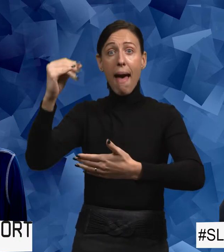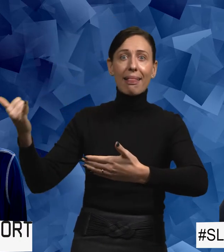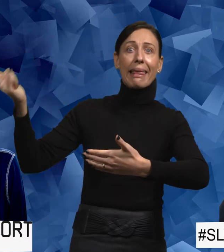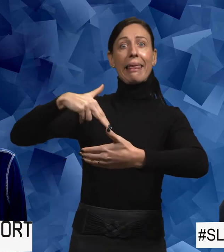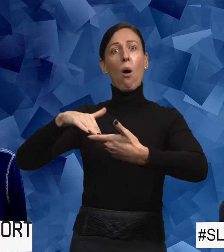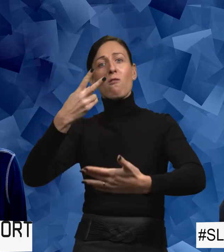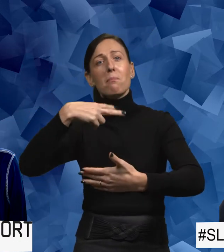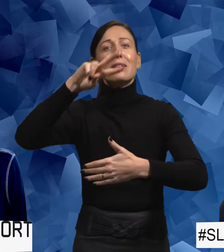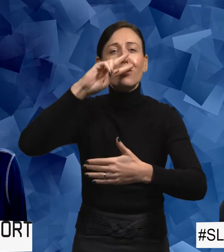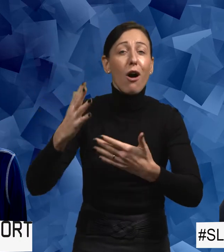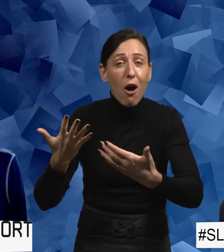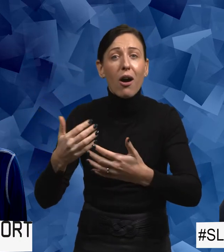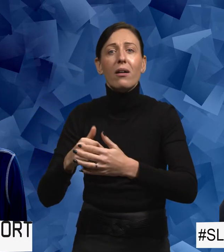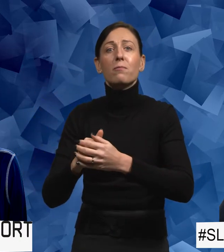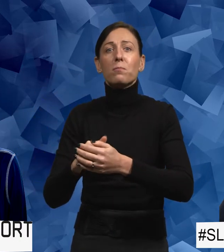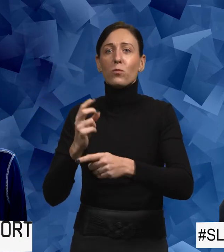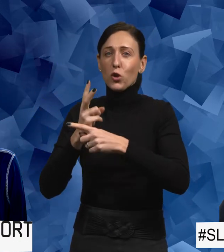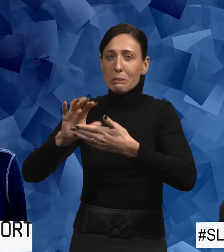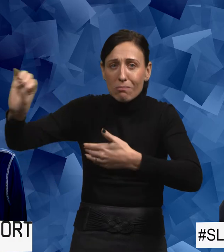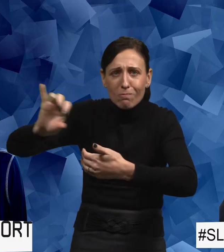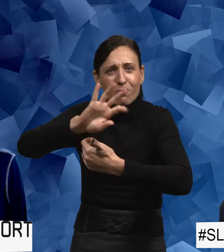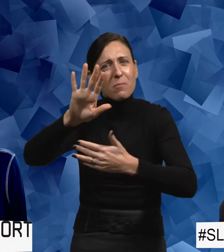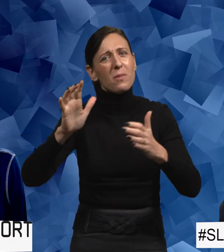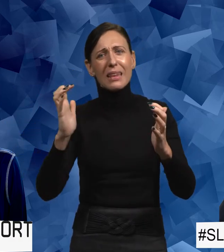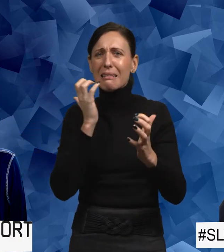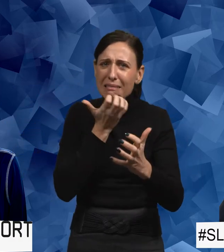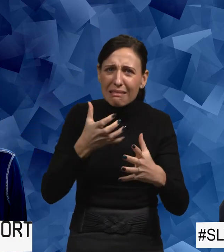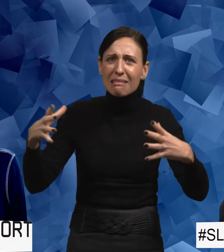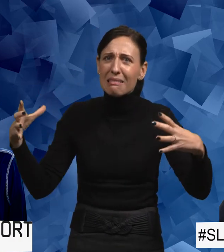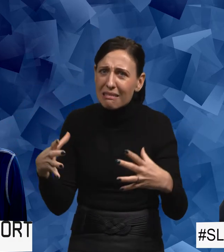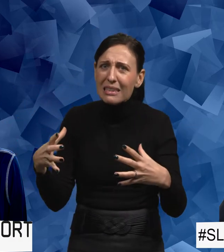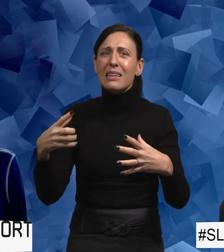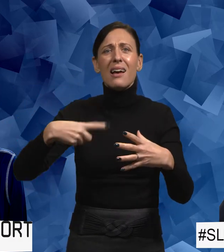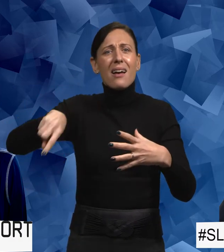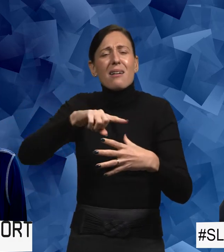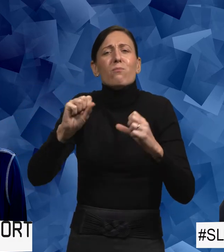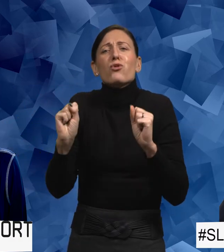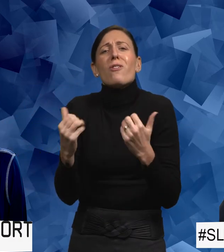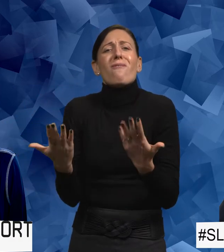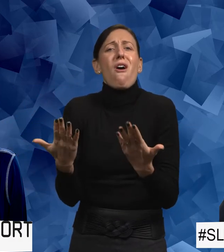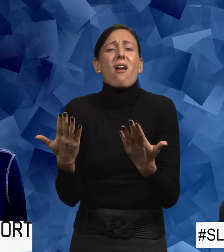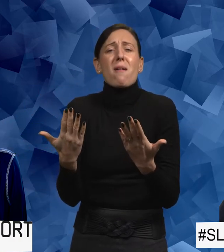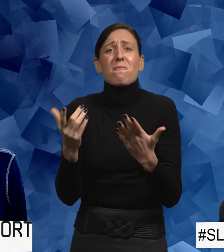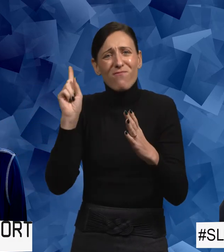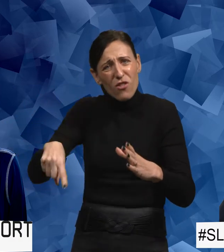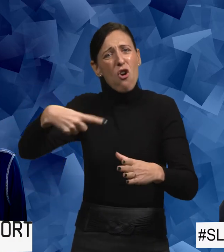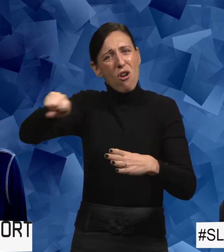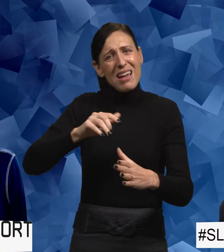misstag, någon entusiast som vi kunde då plocka bort lite diskret. För vi ville att den skulle vara, alltså för kvinnor som